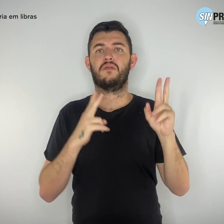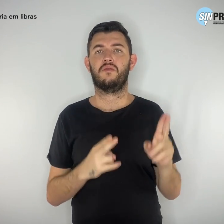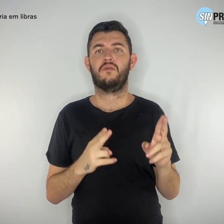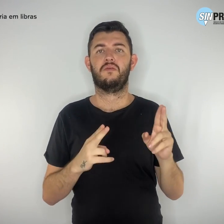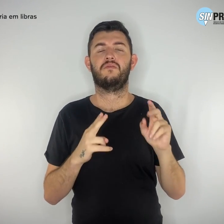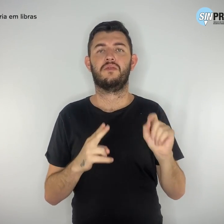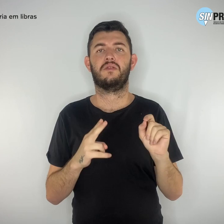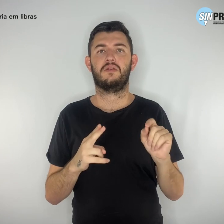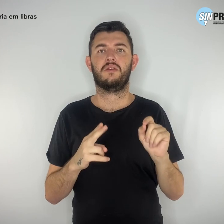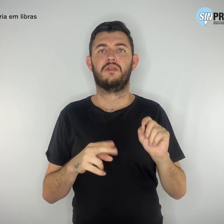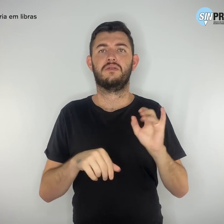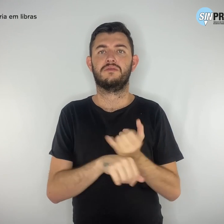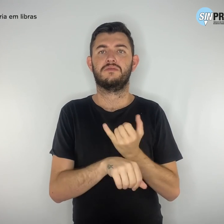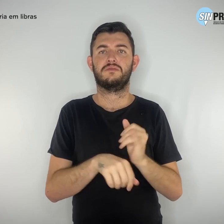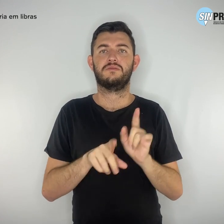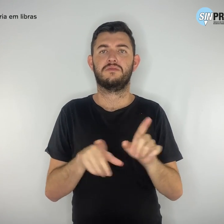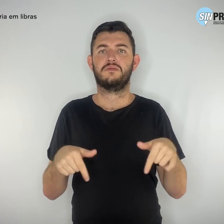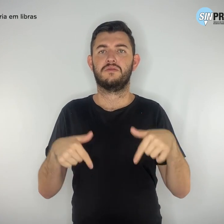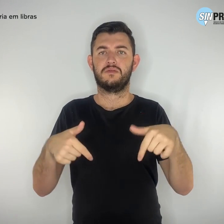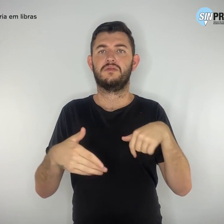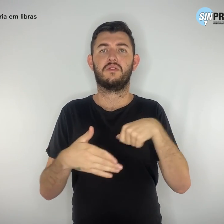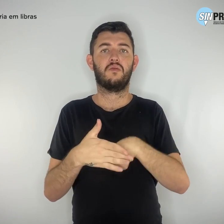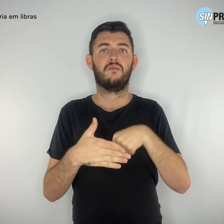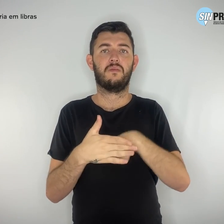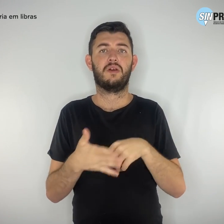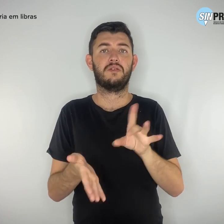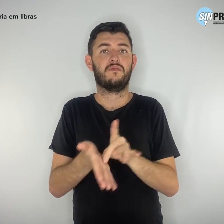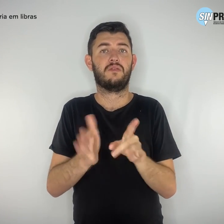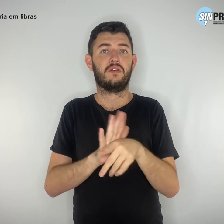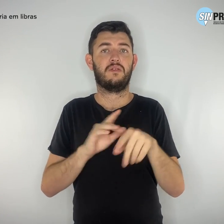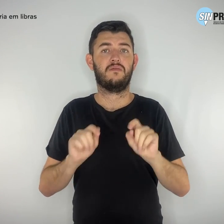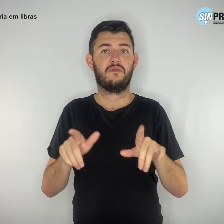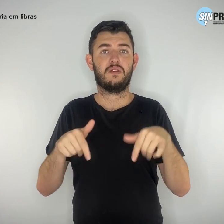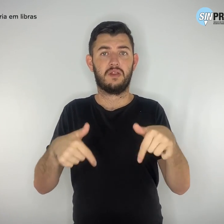combate e enfrentamento pedagógico ao racismo.